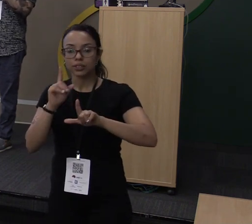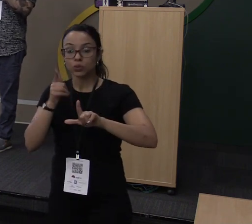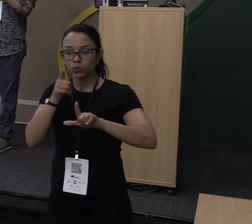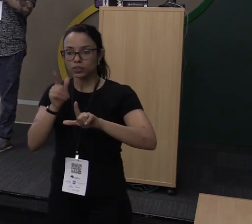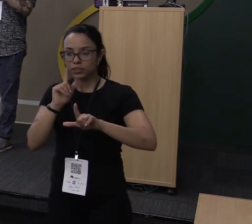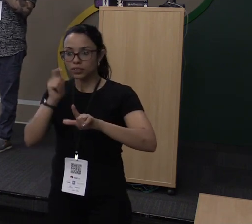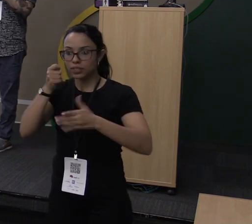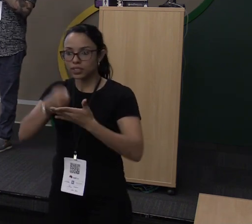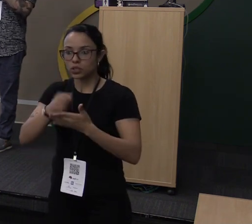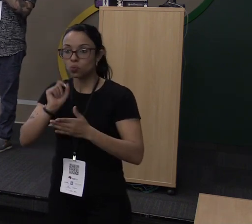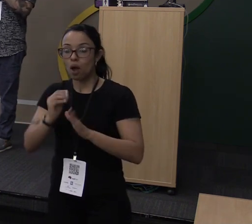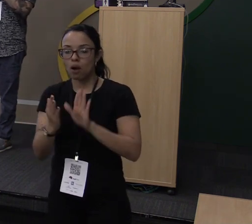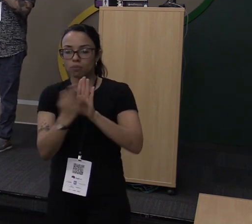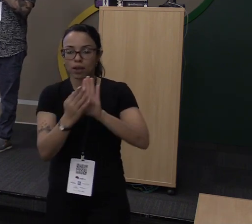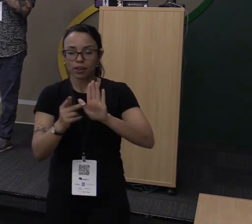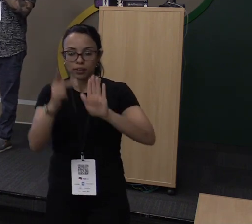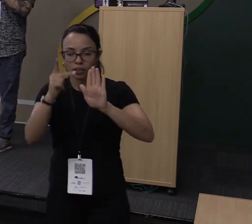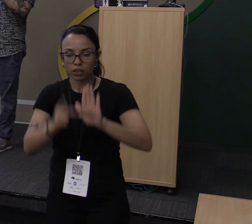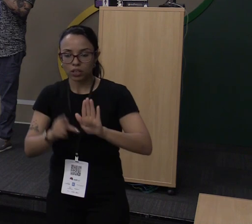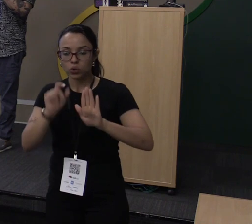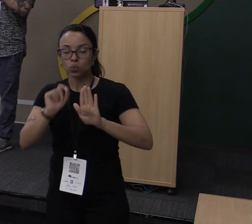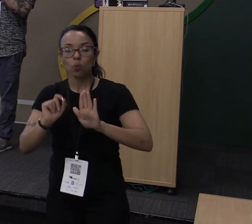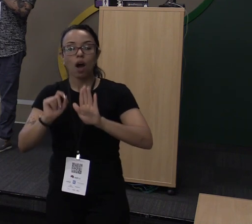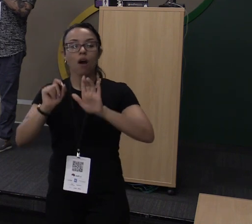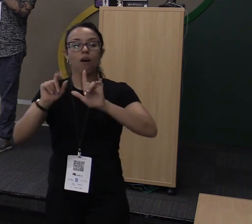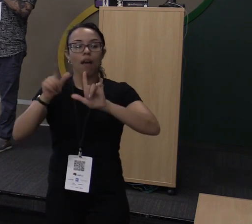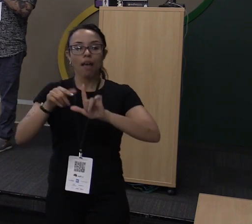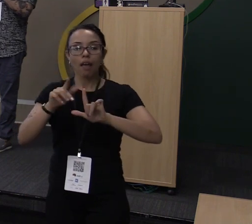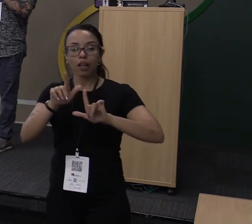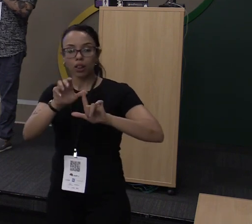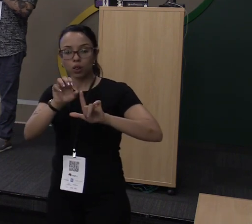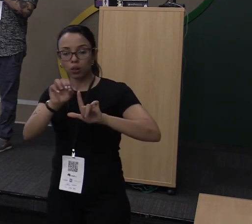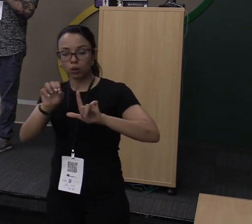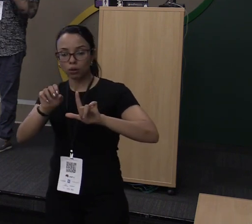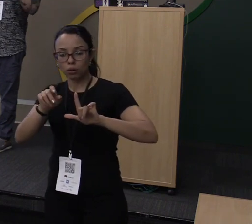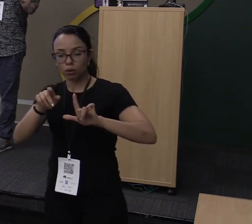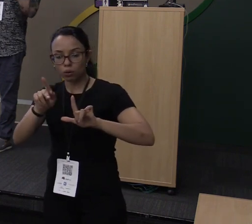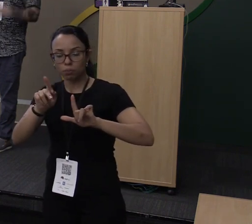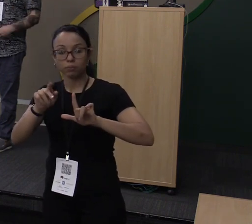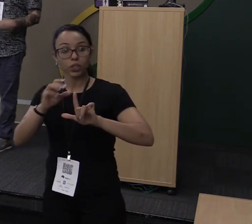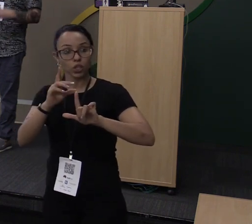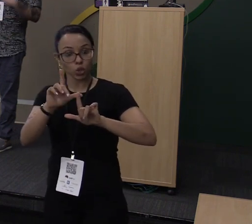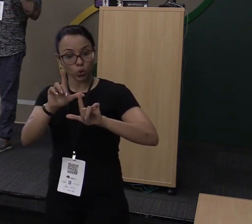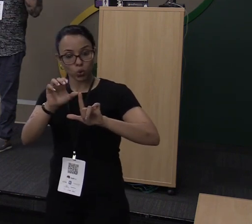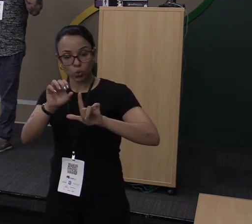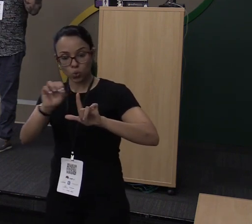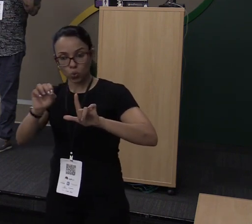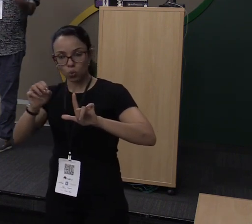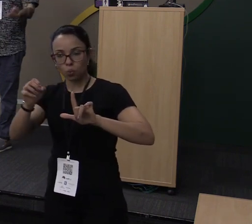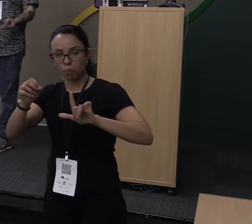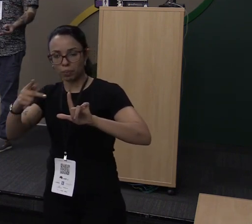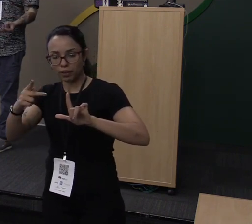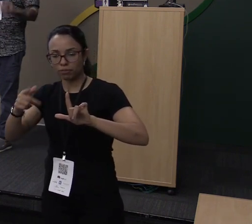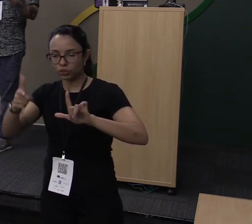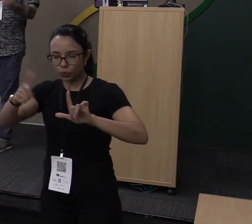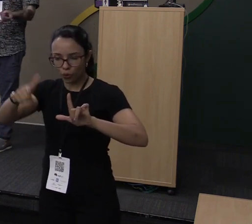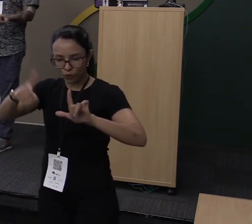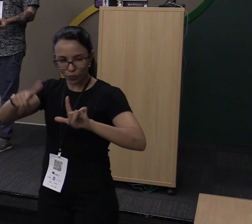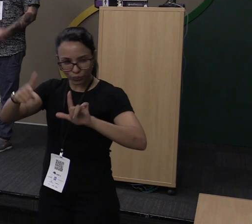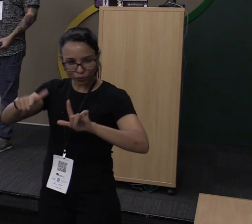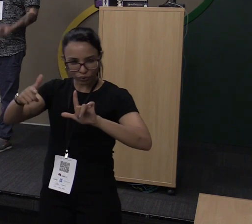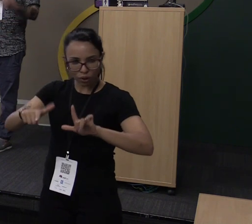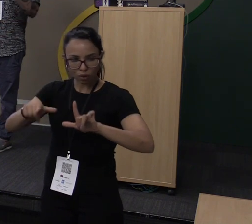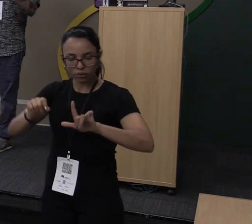é o back-end que vai, o loop que vai gerenciar isso para você, a parte de concorrência. Então, é uma feature bem legal porque todo mundo está adotando.